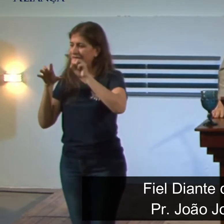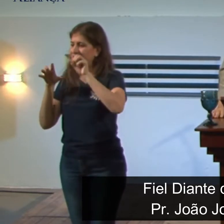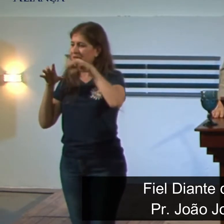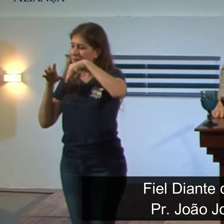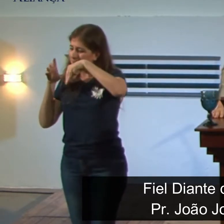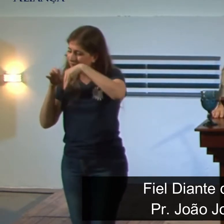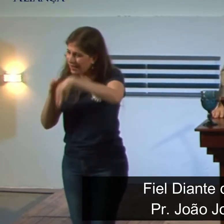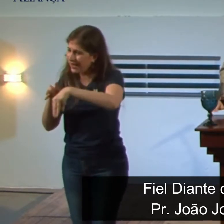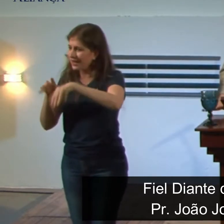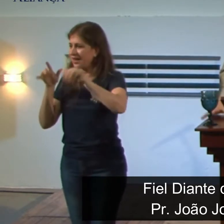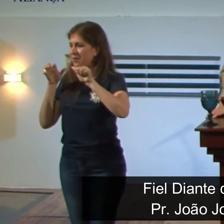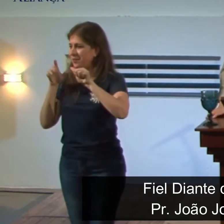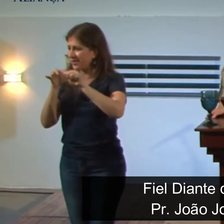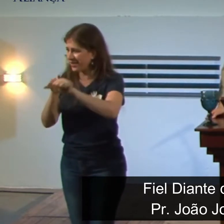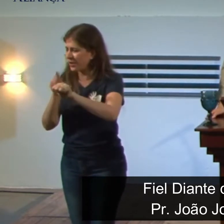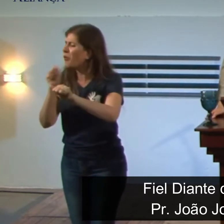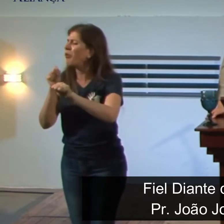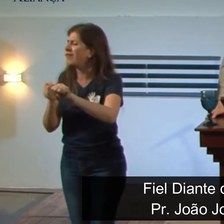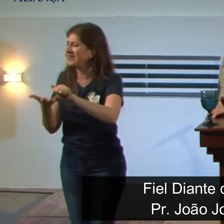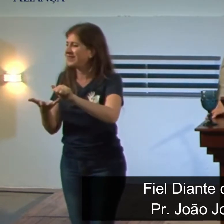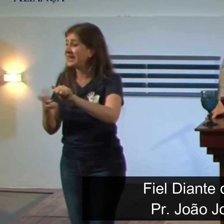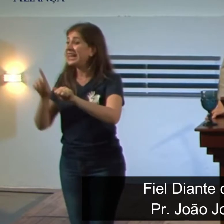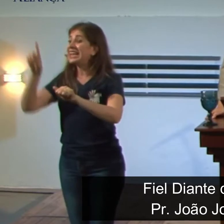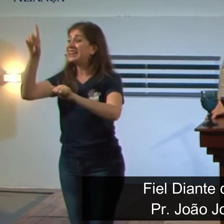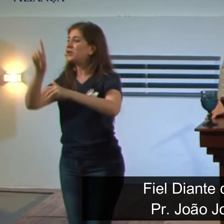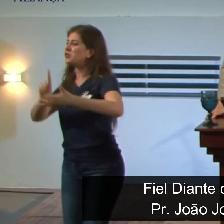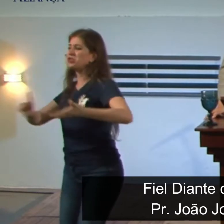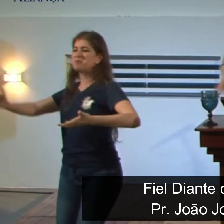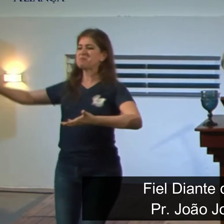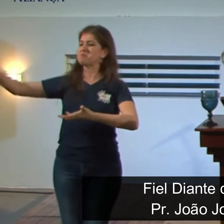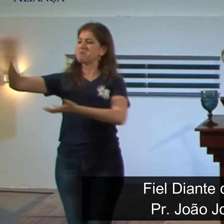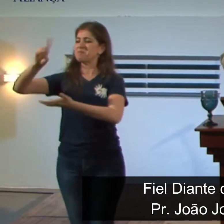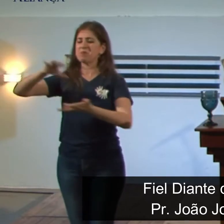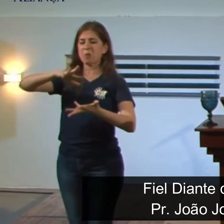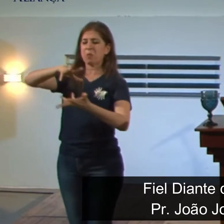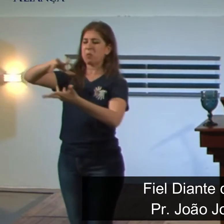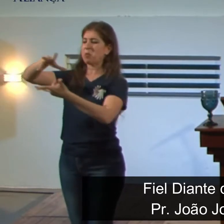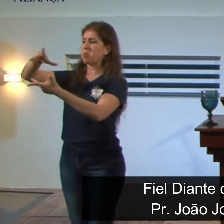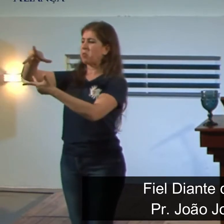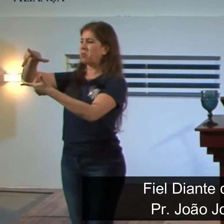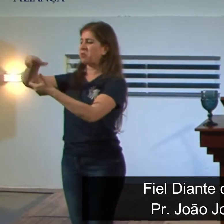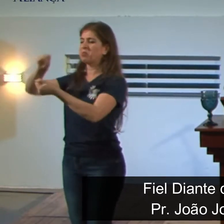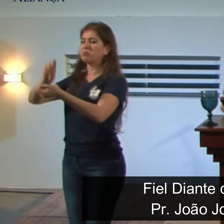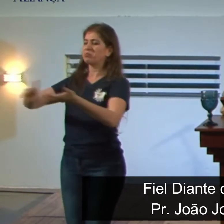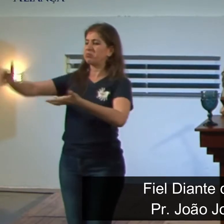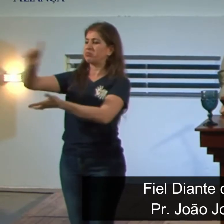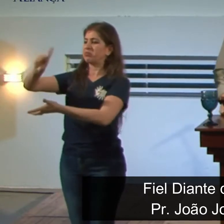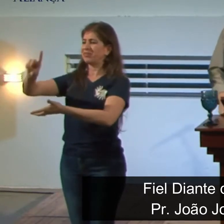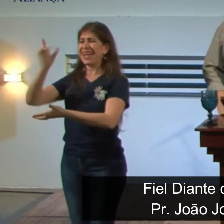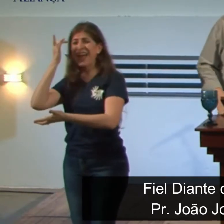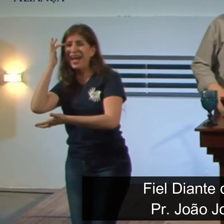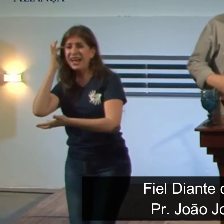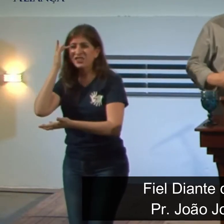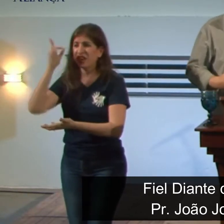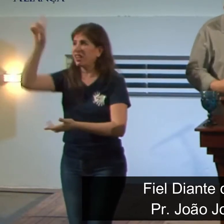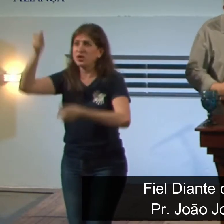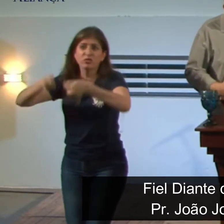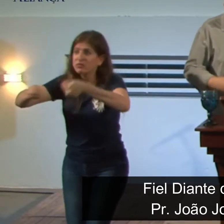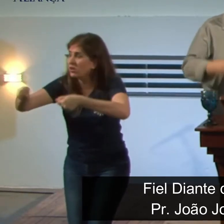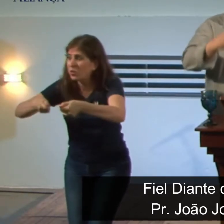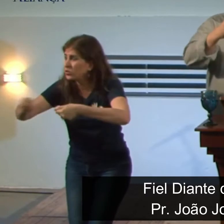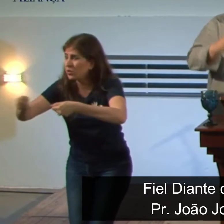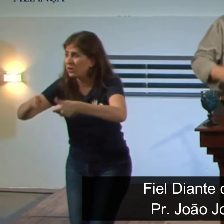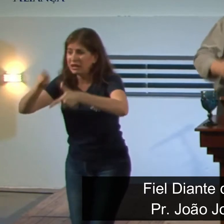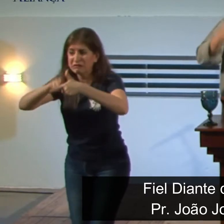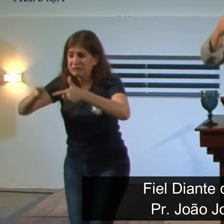que Deus é soberano sobre toda criação. Mesmo que pareça que o Senhor perdeu o controle, a história